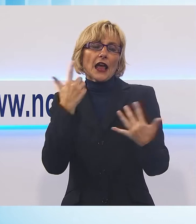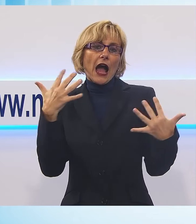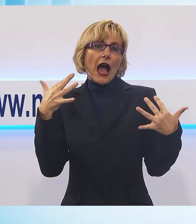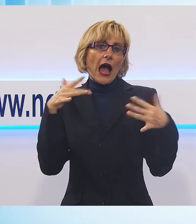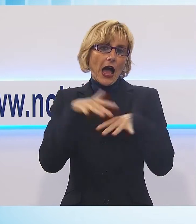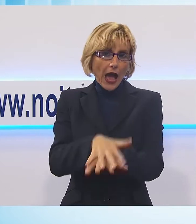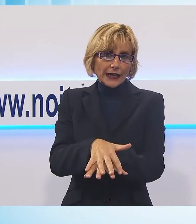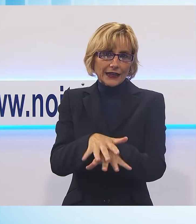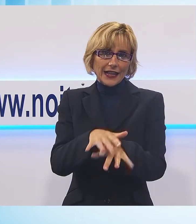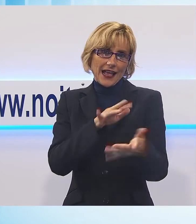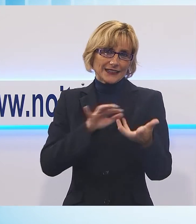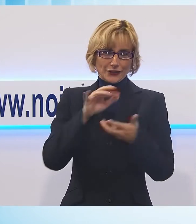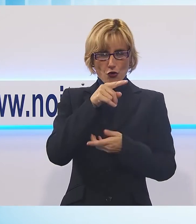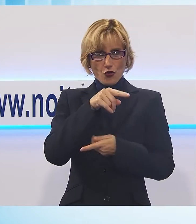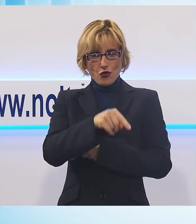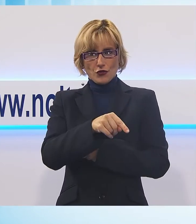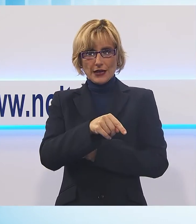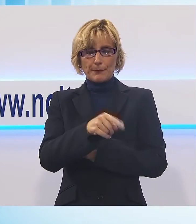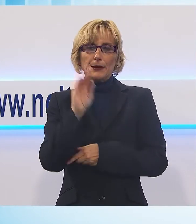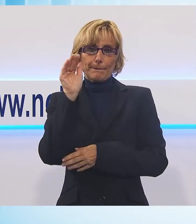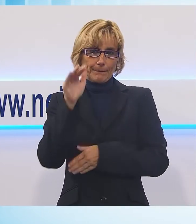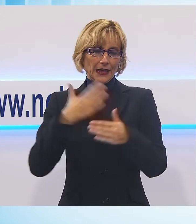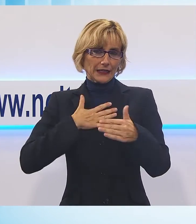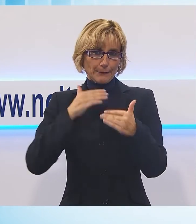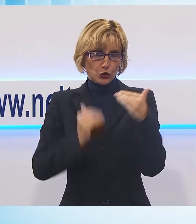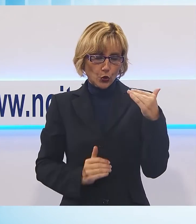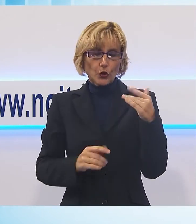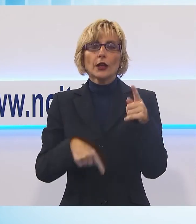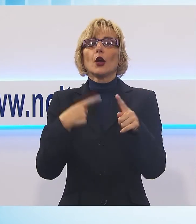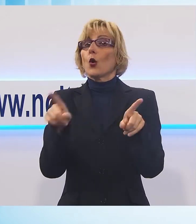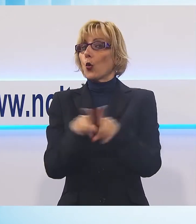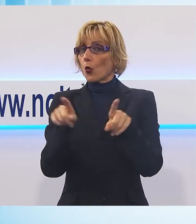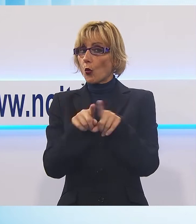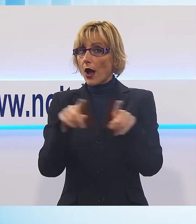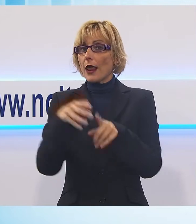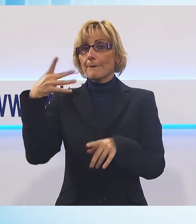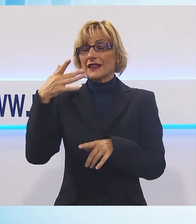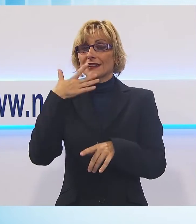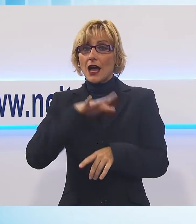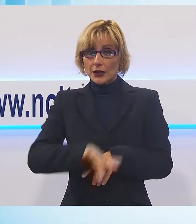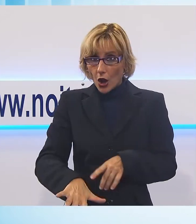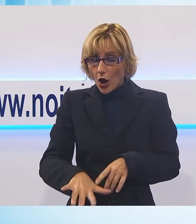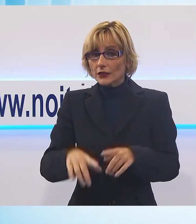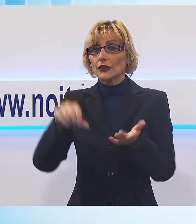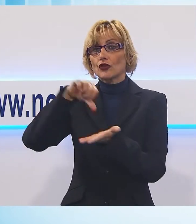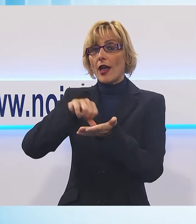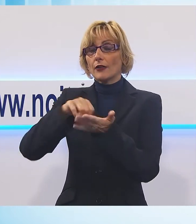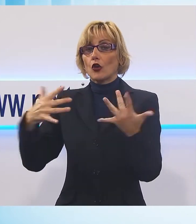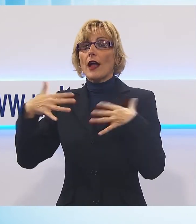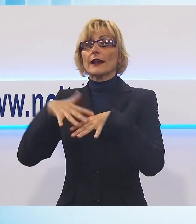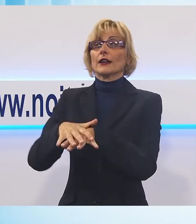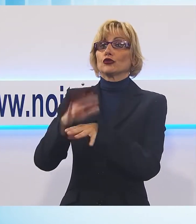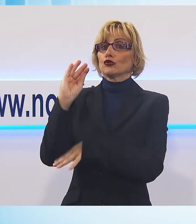Massarosa l'intervento sarà mirato anche qui su un centro di aggregazione giovanile a Camaiore un